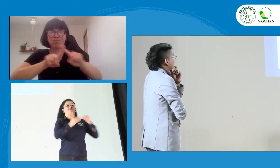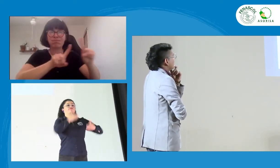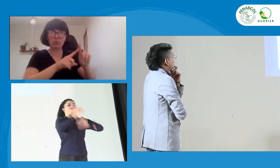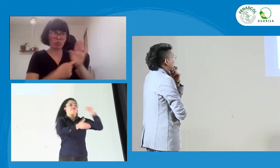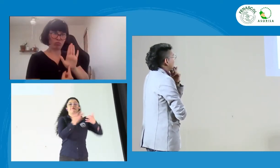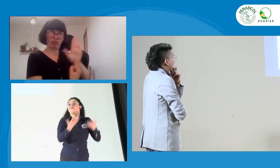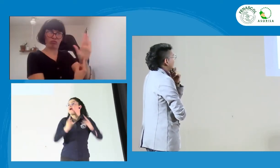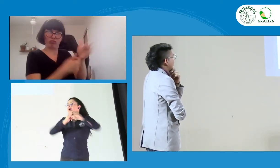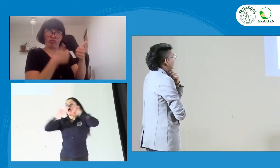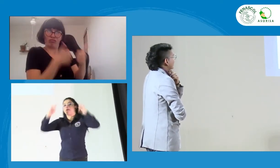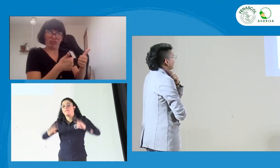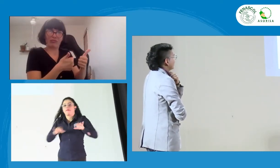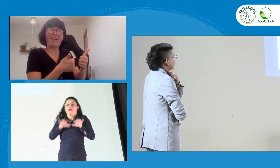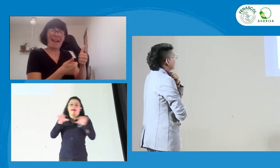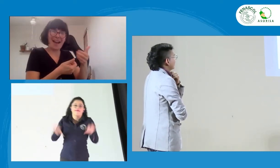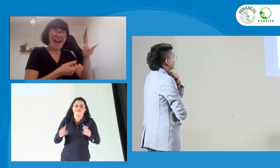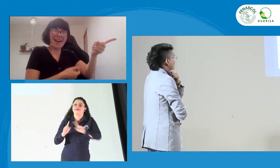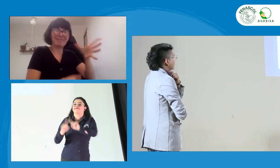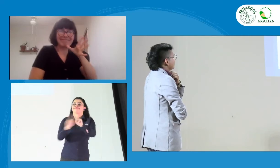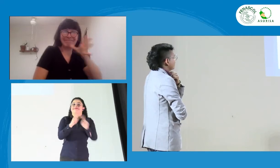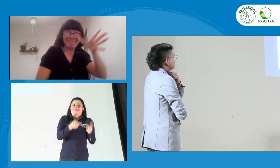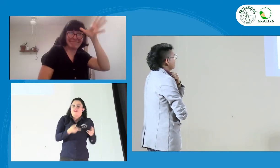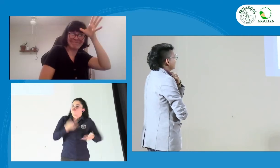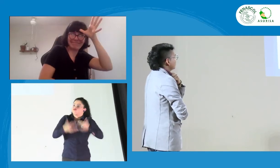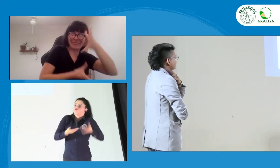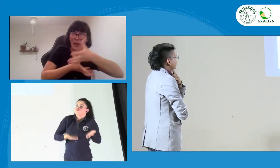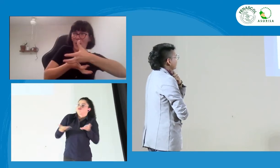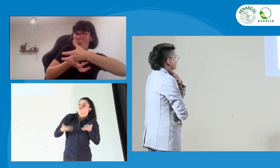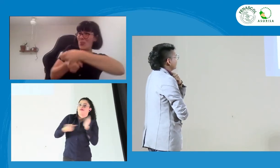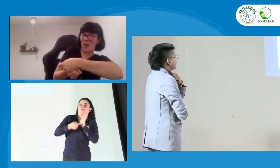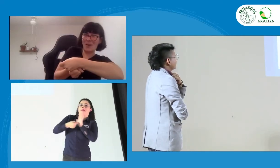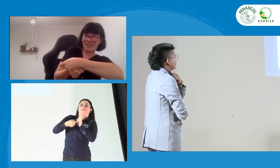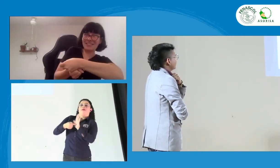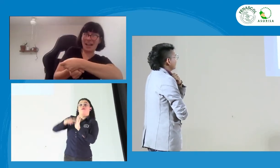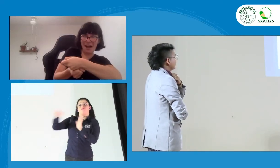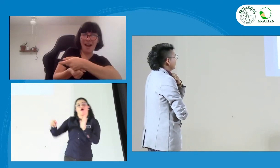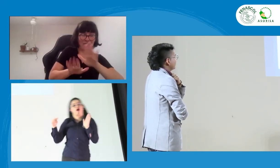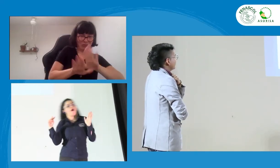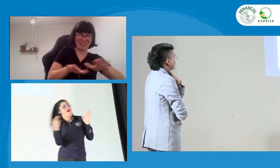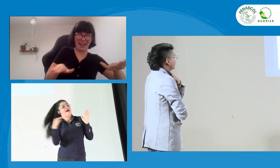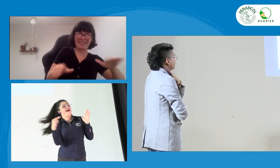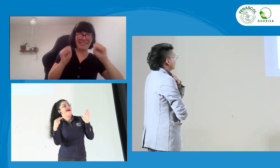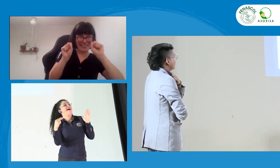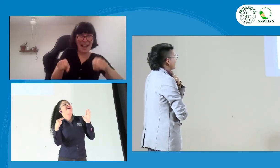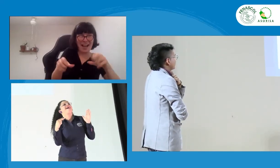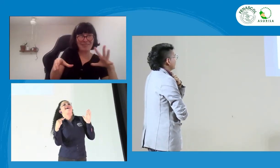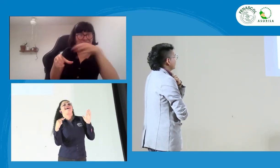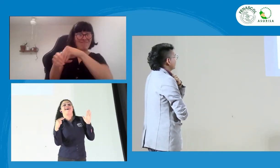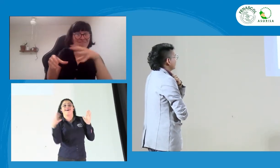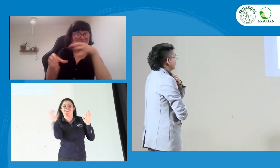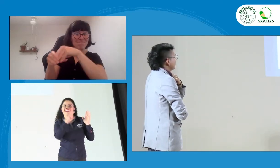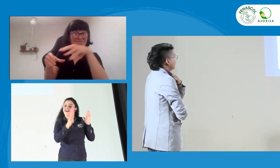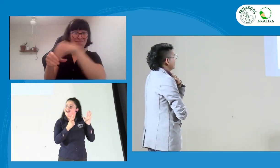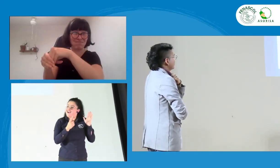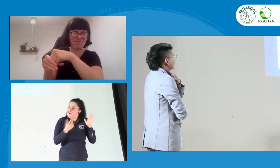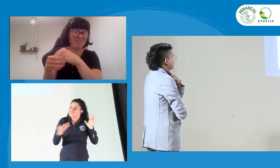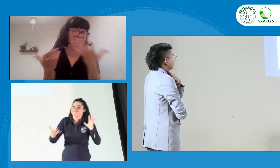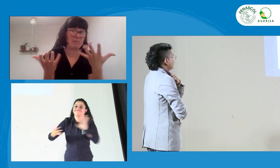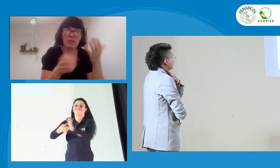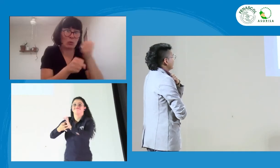se pueda dar la información, se puedan mostrar las acciones que se hacen a los padres de familia y que de esta